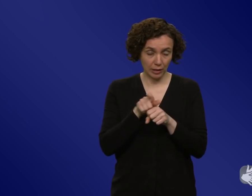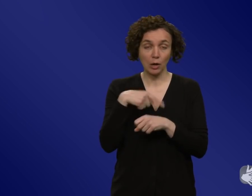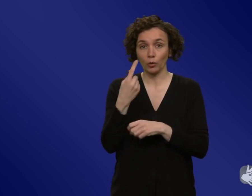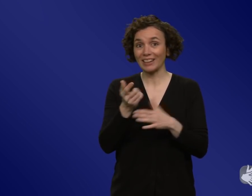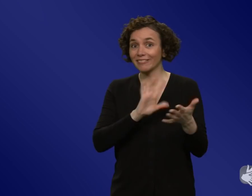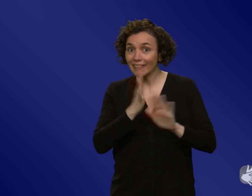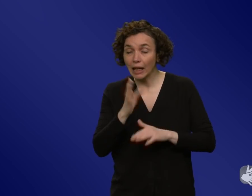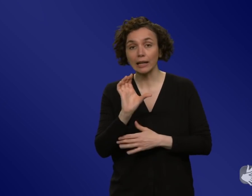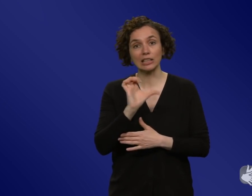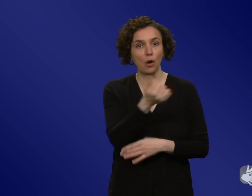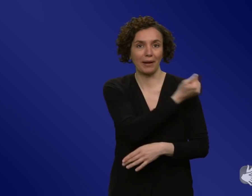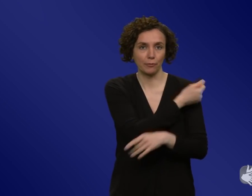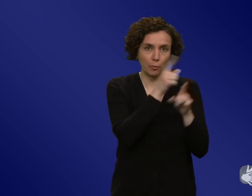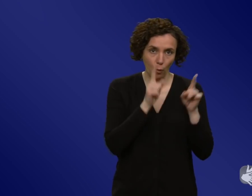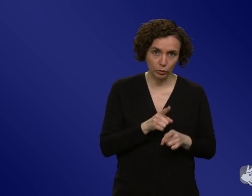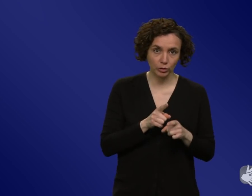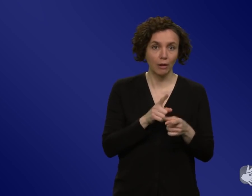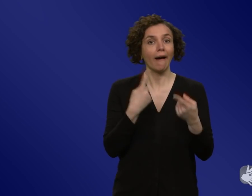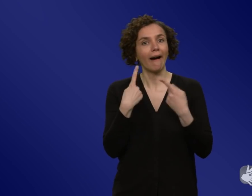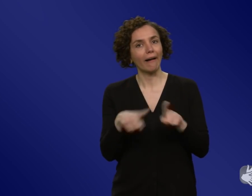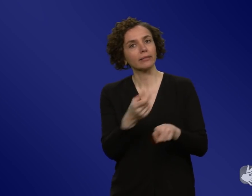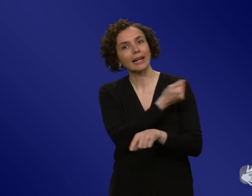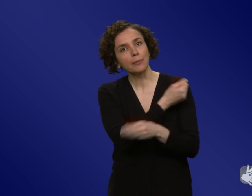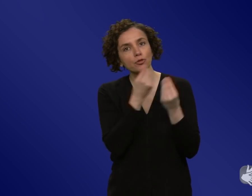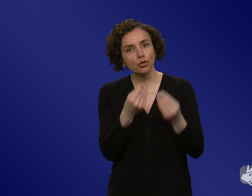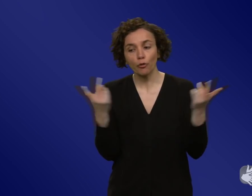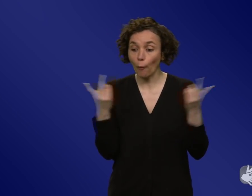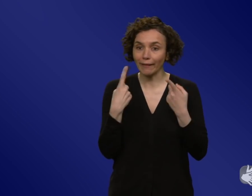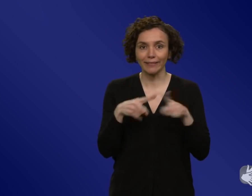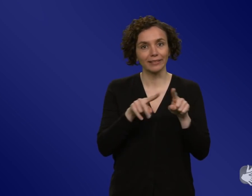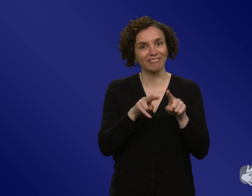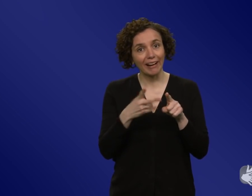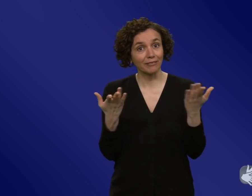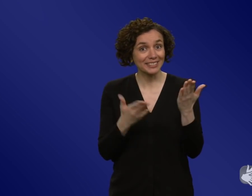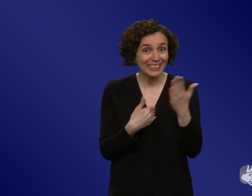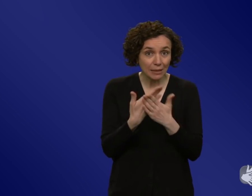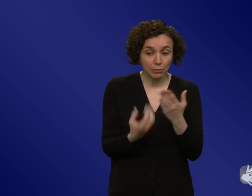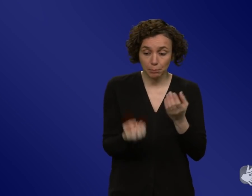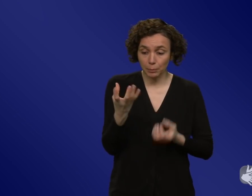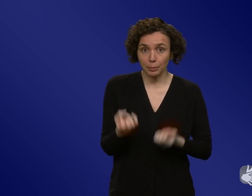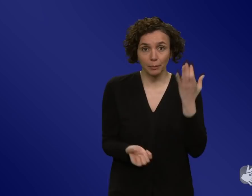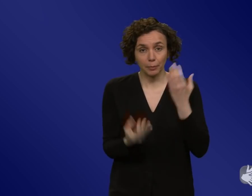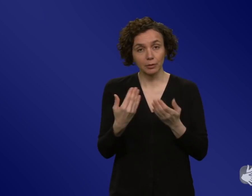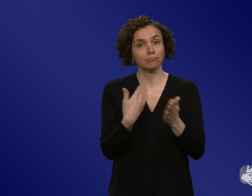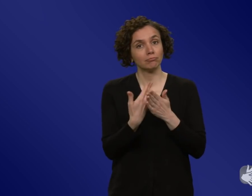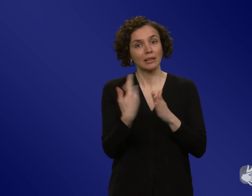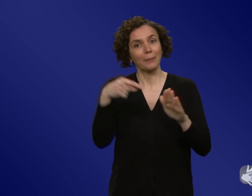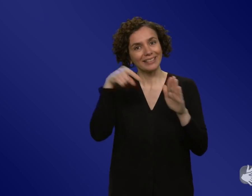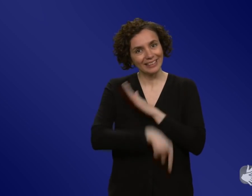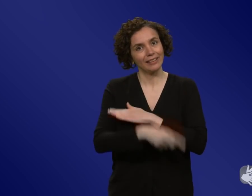nicht oder mit angepasstem Impfstoff oder was kommen für neue Varianten. Also da wird es noch einiges an Wissen geben, was kommt. Das Impfen